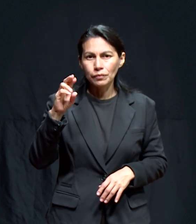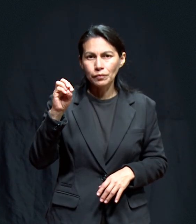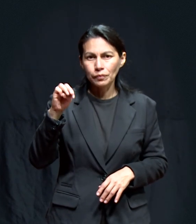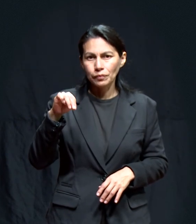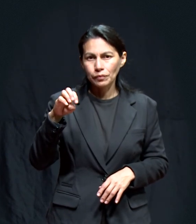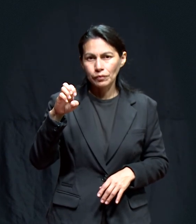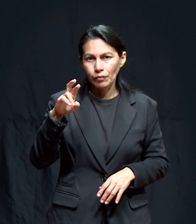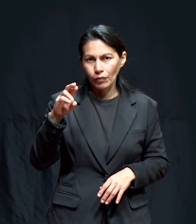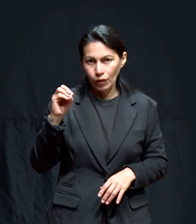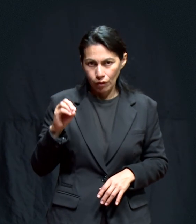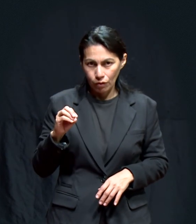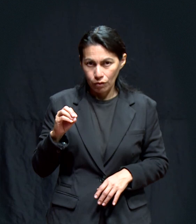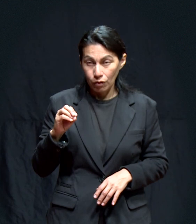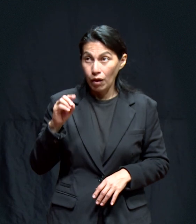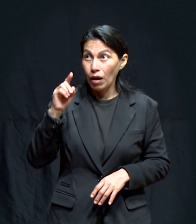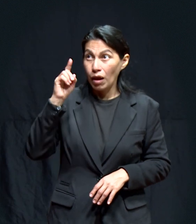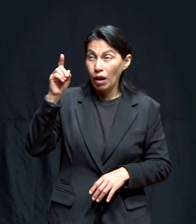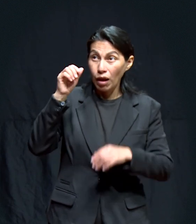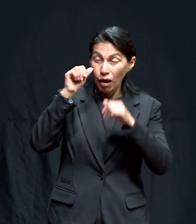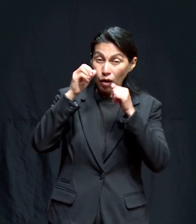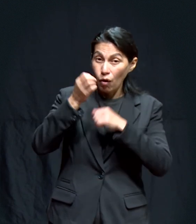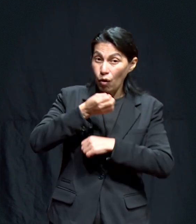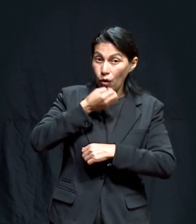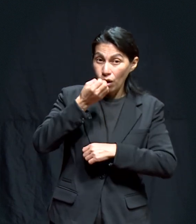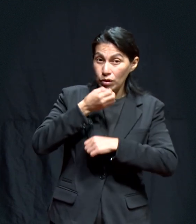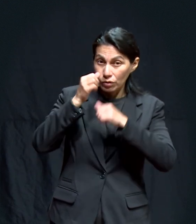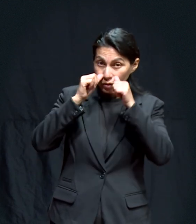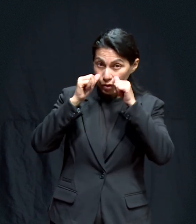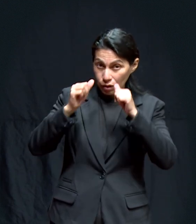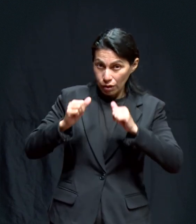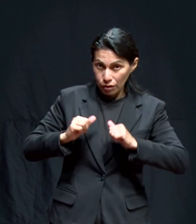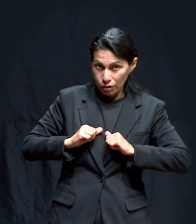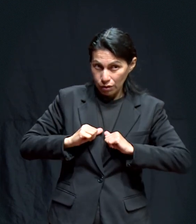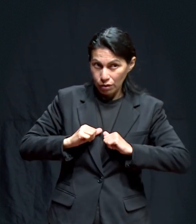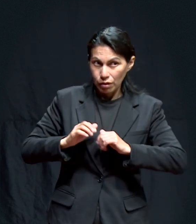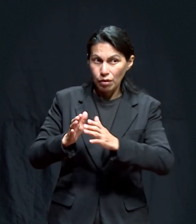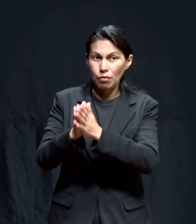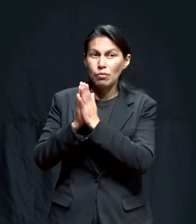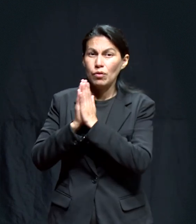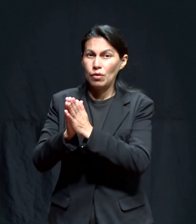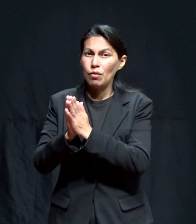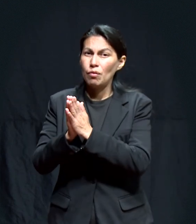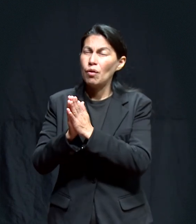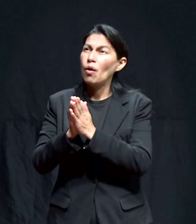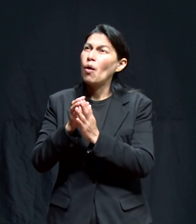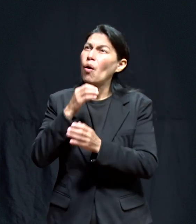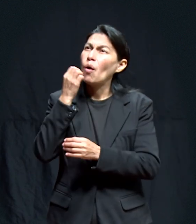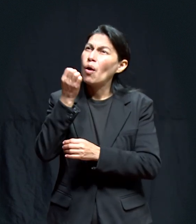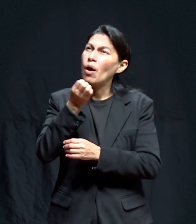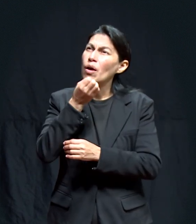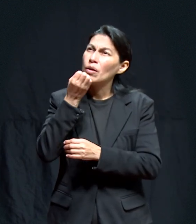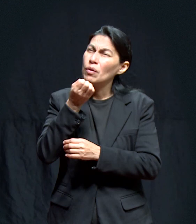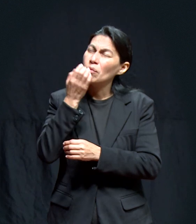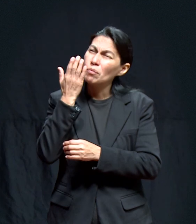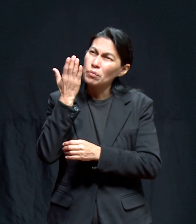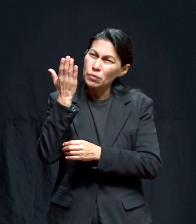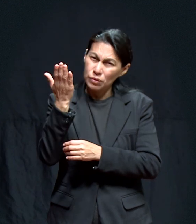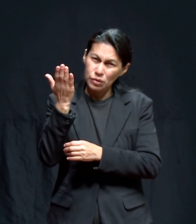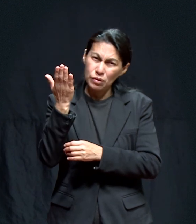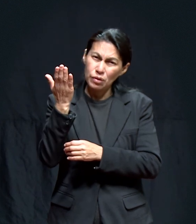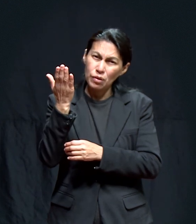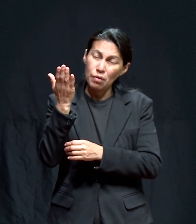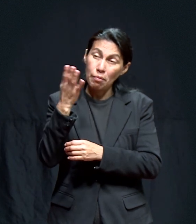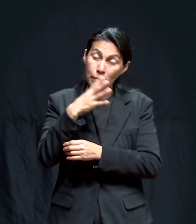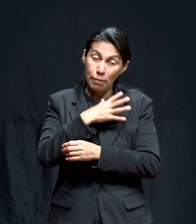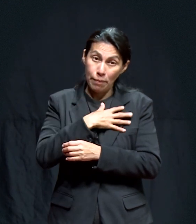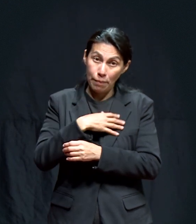maravilloso Tan bueno Él escucha Nuestras oraciones Por favor Pido oraciones Que para que